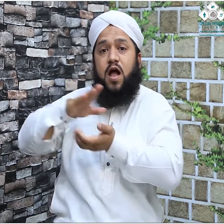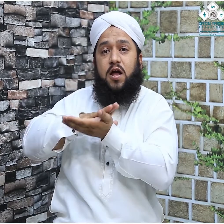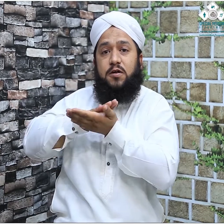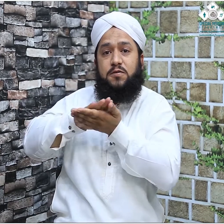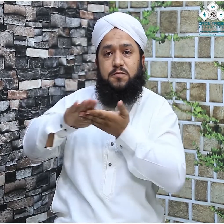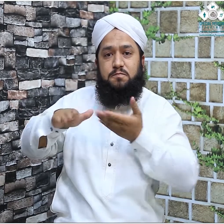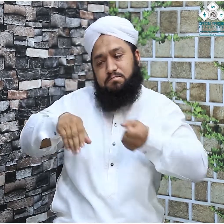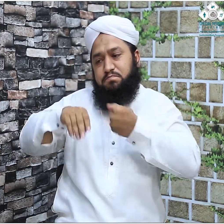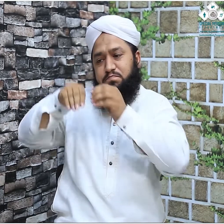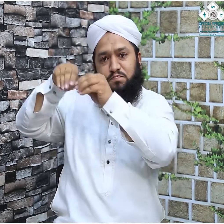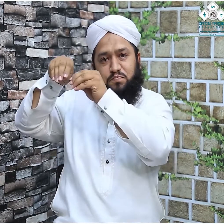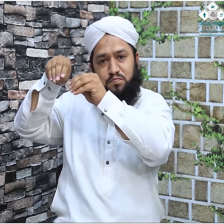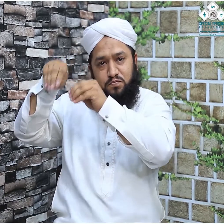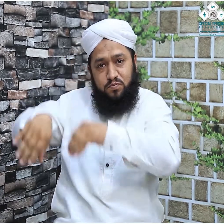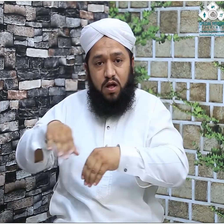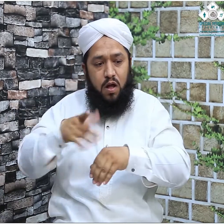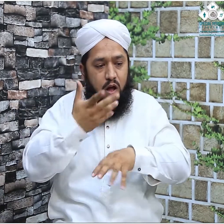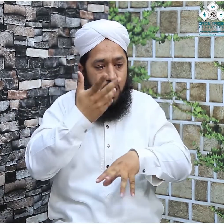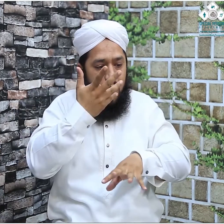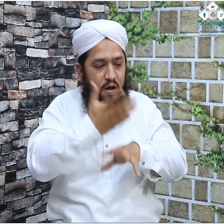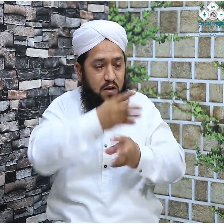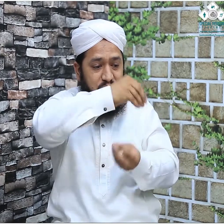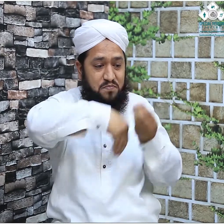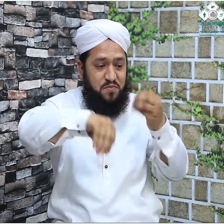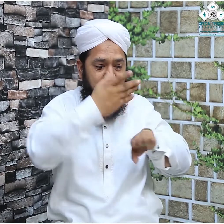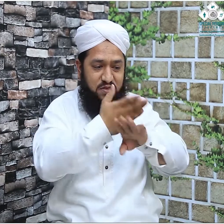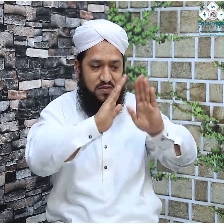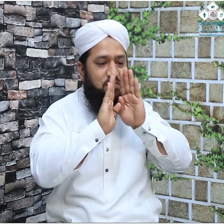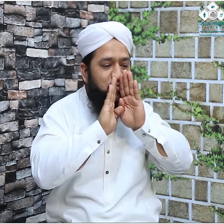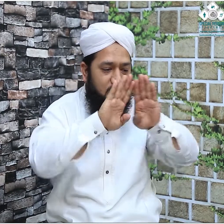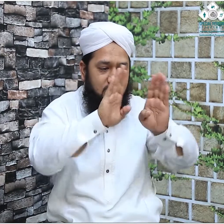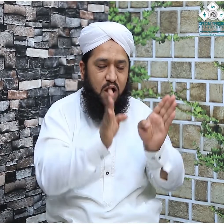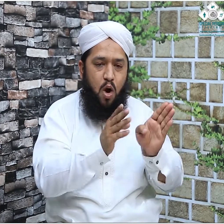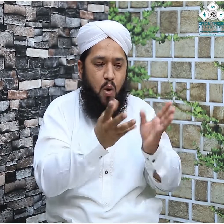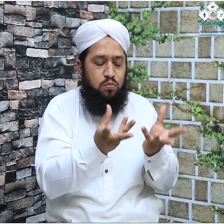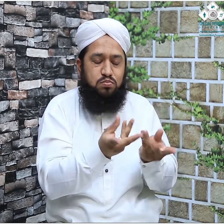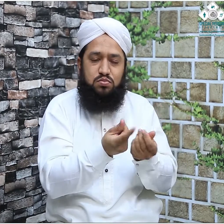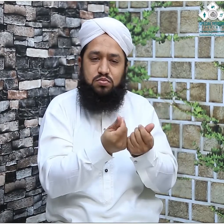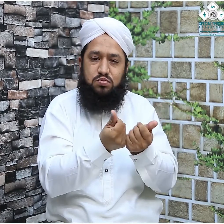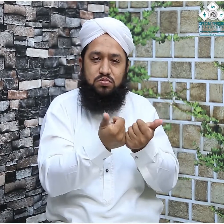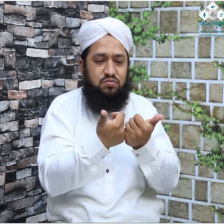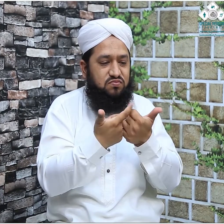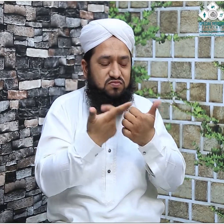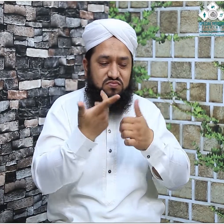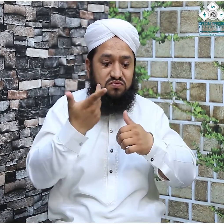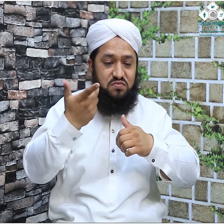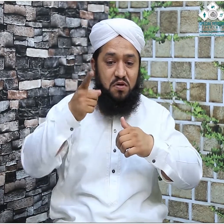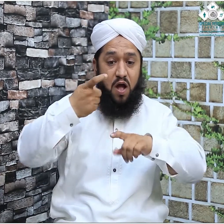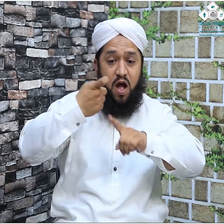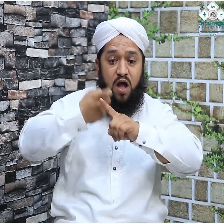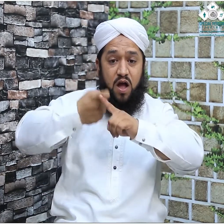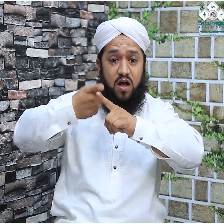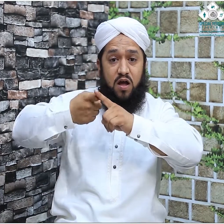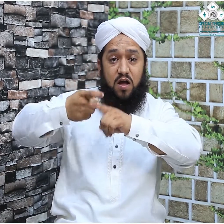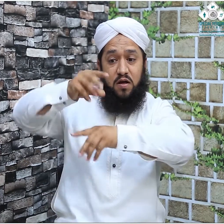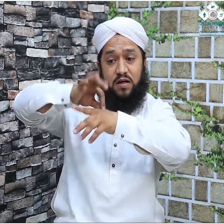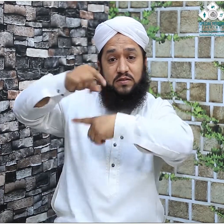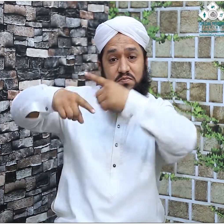مقام تک وہ لے گئے حجرِ اسوط کی جگہ خالی رہ گئی جی ہاں حجرِ اسوط کی جگہ ایمٹی ہو گئی کرامتہ کے سردار ابو